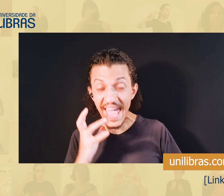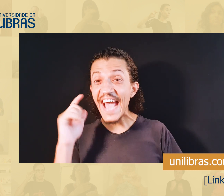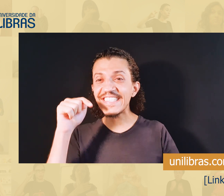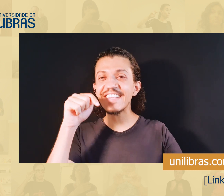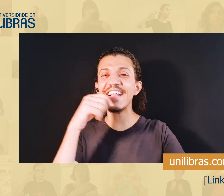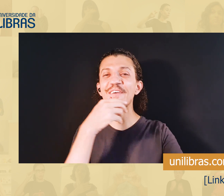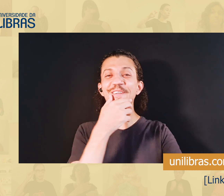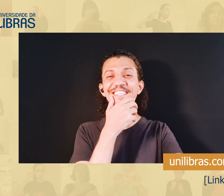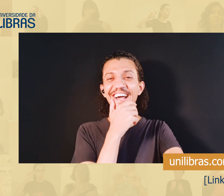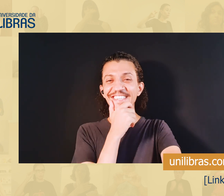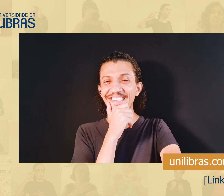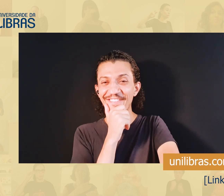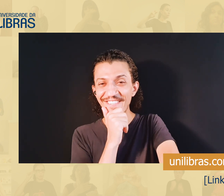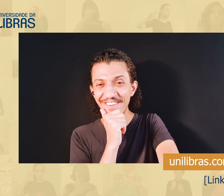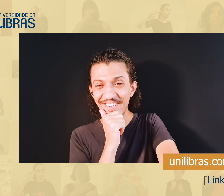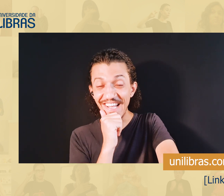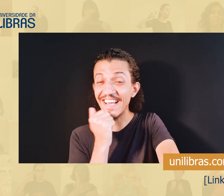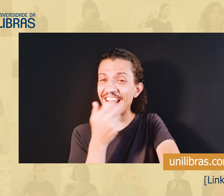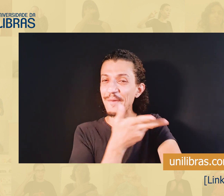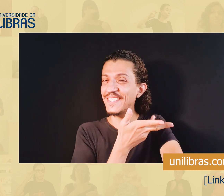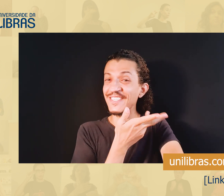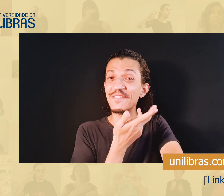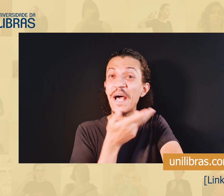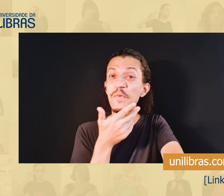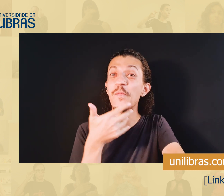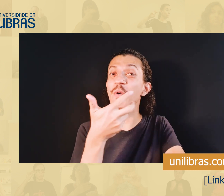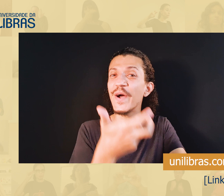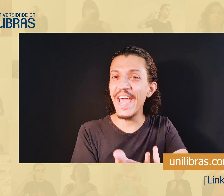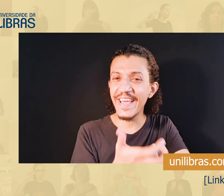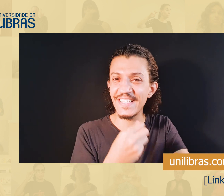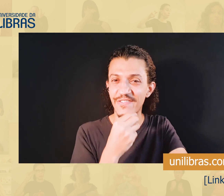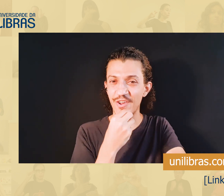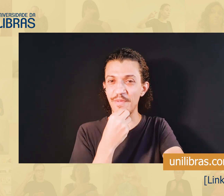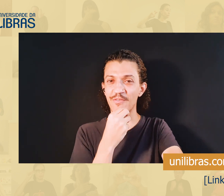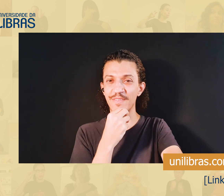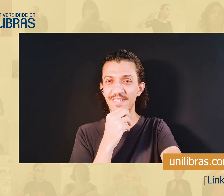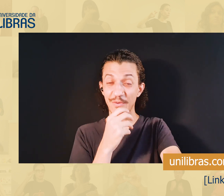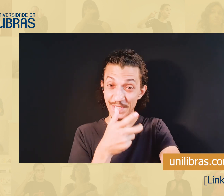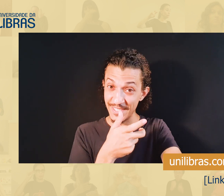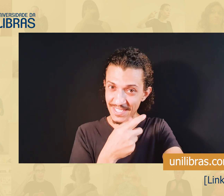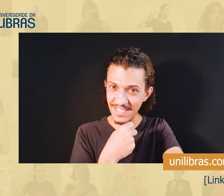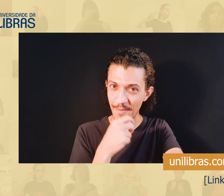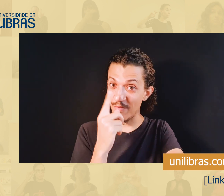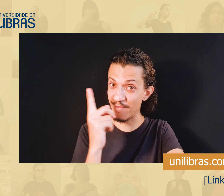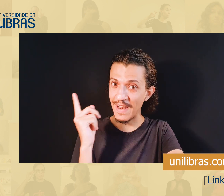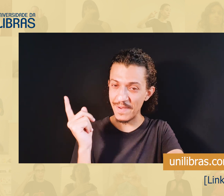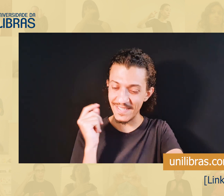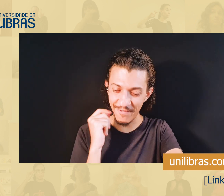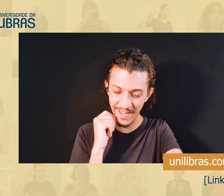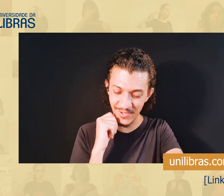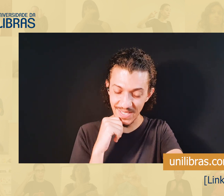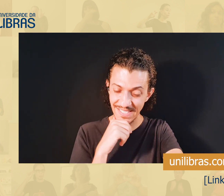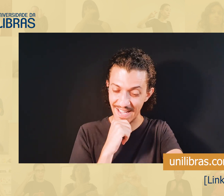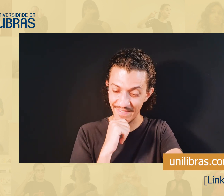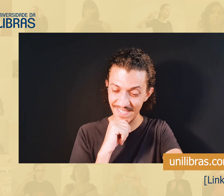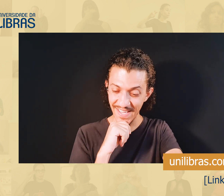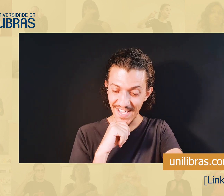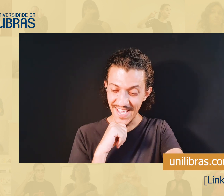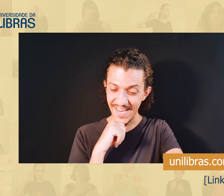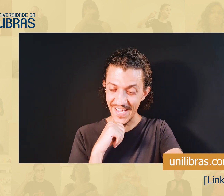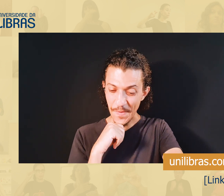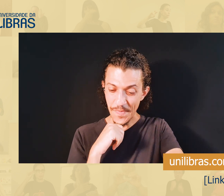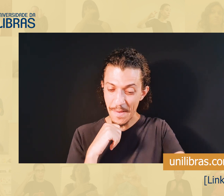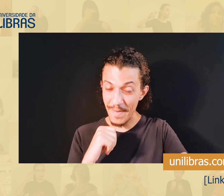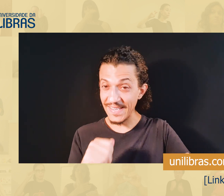mas é a escrita da língua de sinais que está fazendo isso. Naquela época, a gente não sabia o porquê que esse fenômeno aconteceu. Hoje a gente sabe, eu vou falar mais à frente em outras lives.